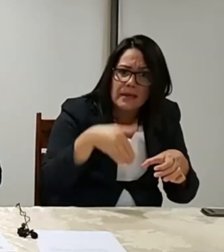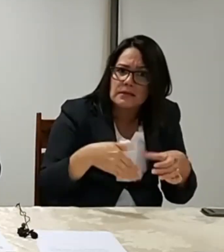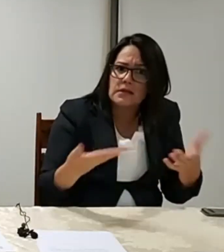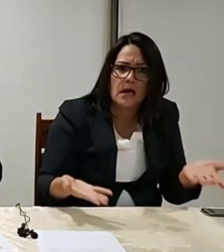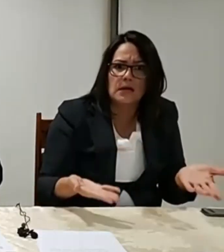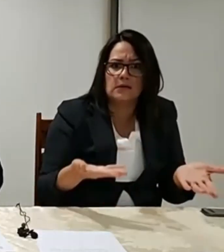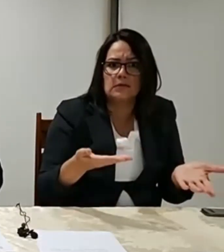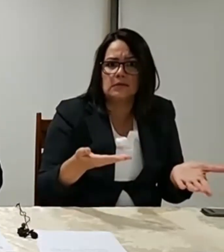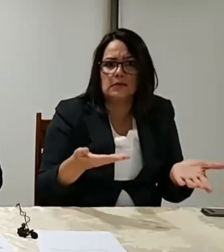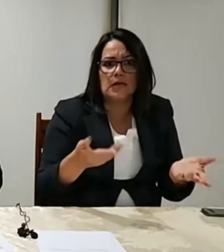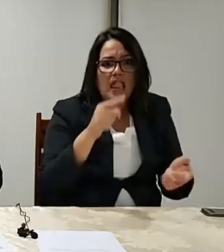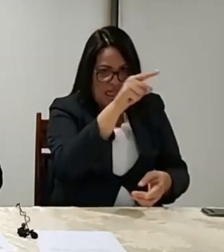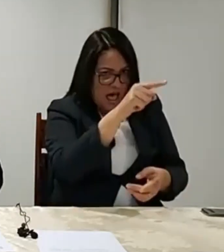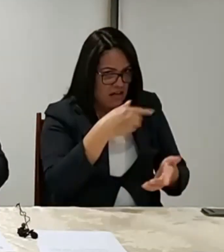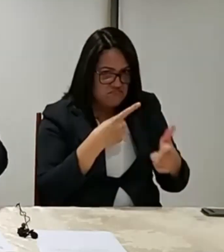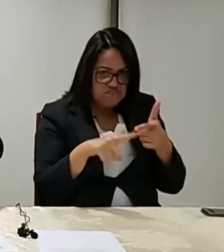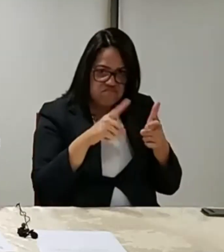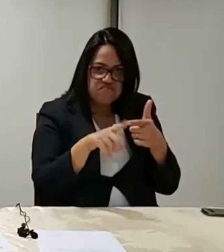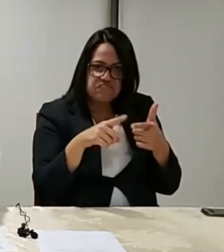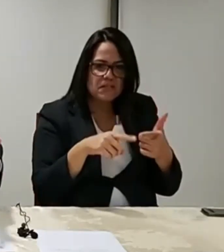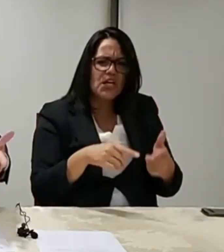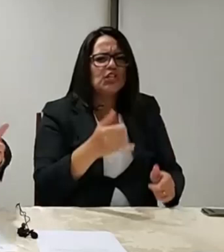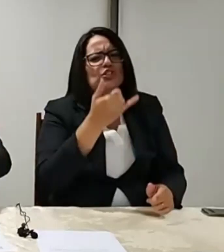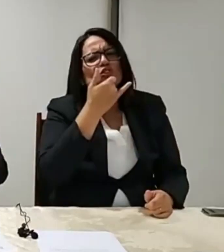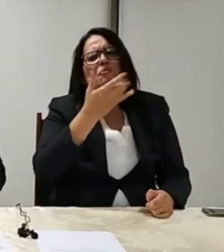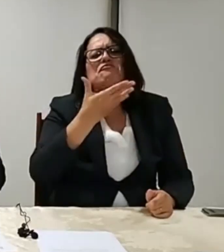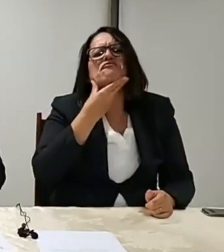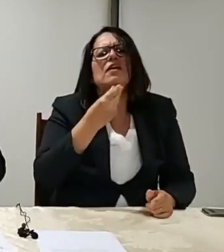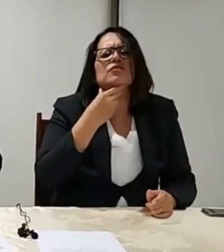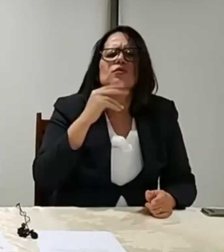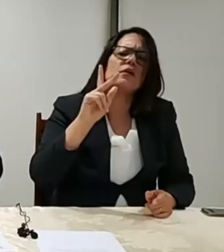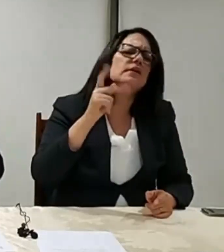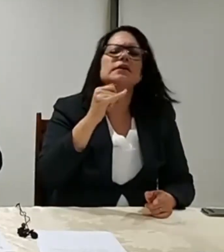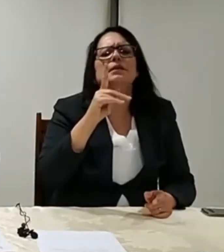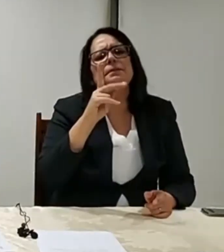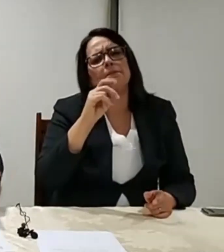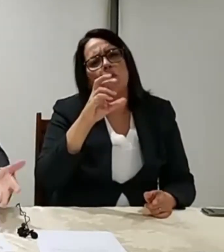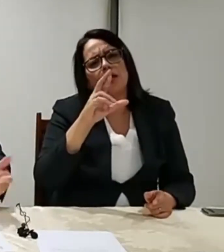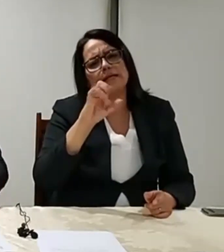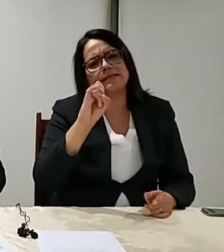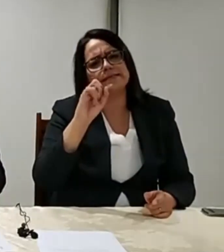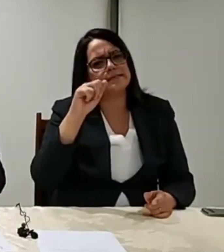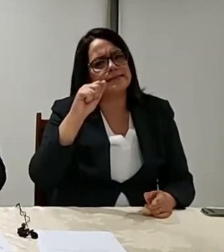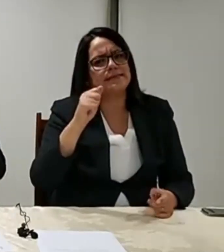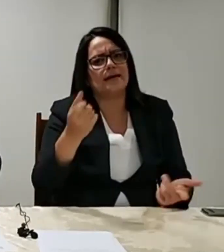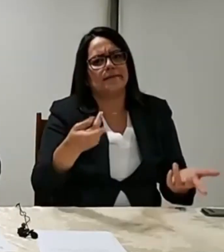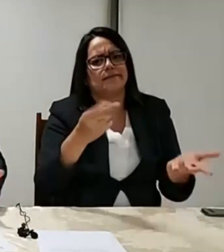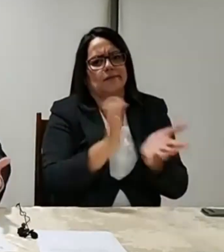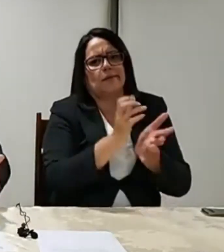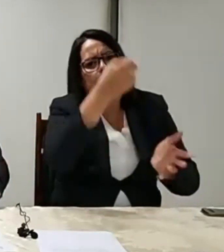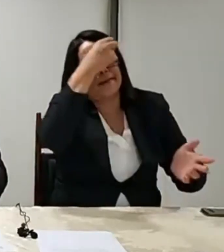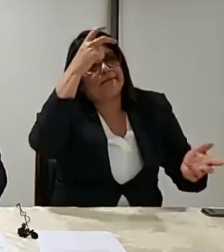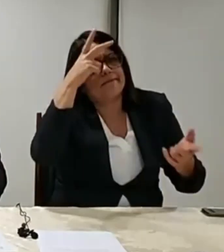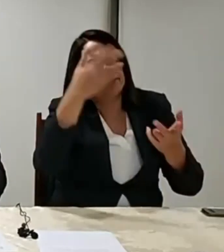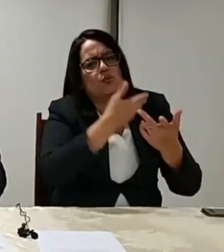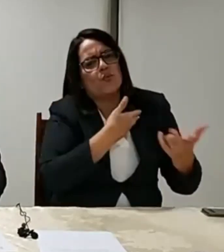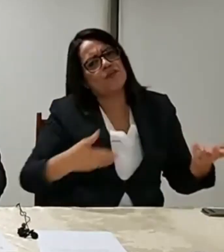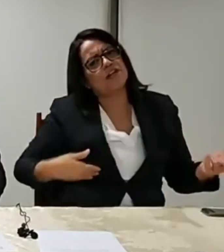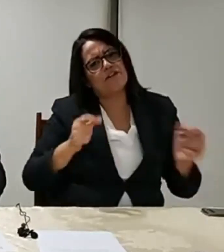Lá não tem problema. Isso é uma hipocrisia de governadores e prefeitos que fazem isso aí. Uma hipocrisia.